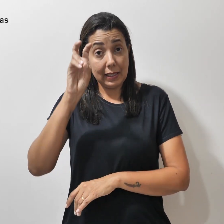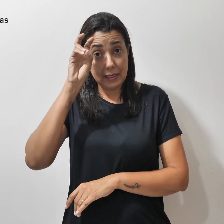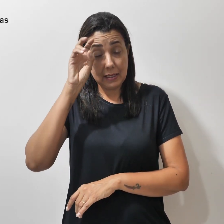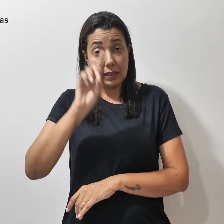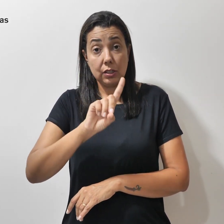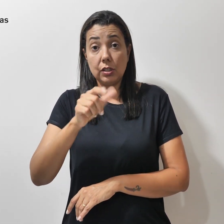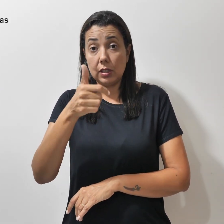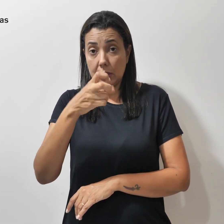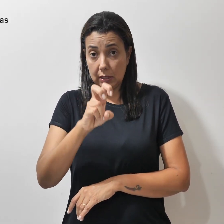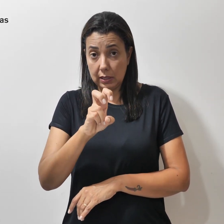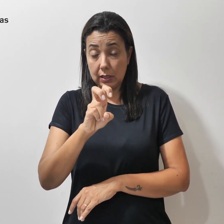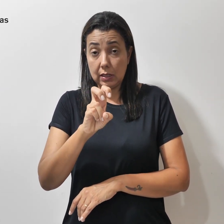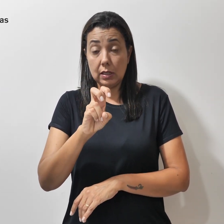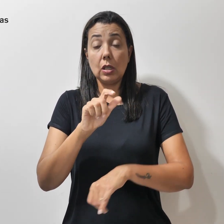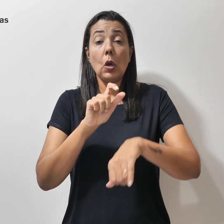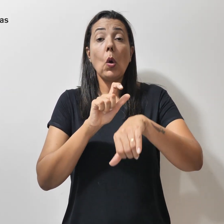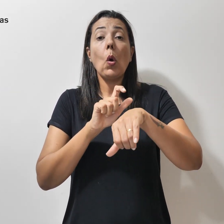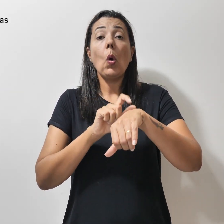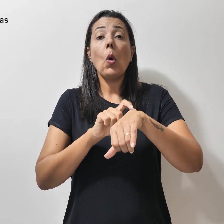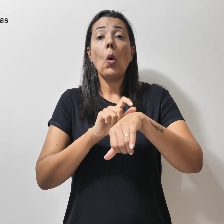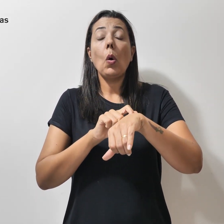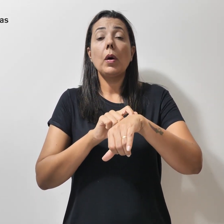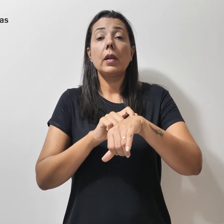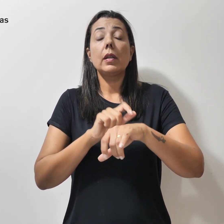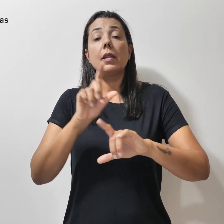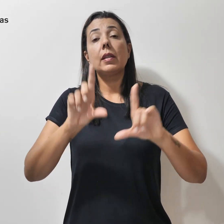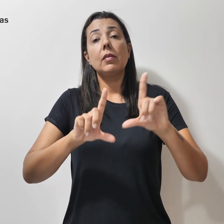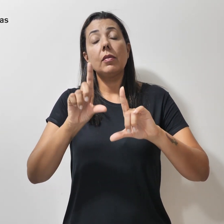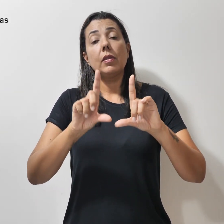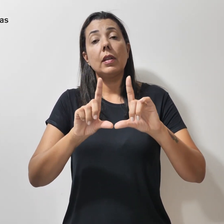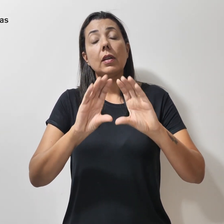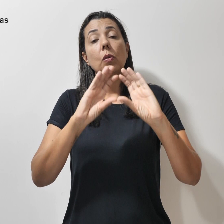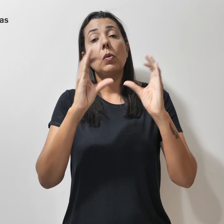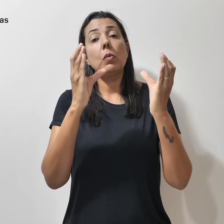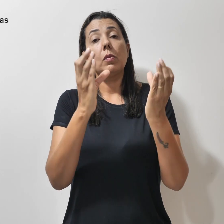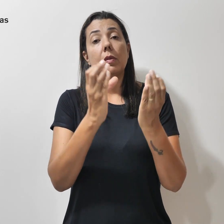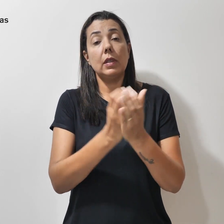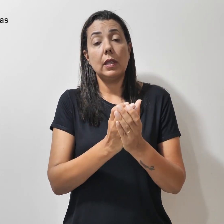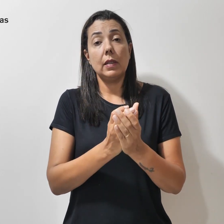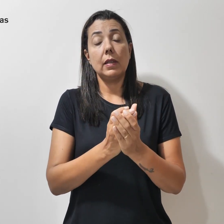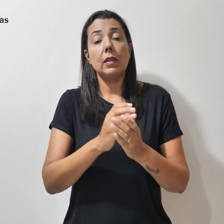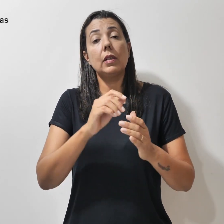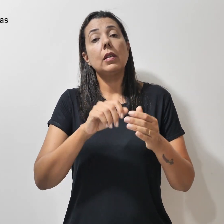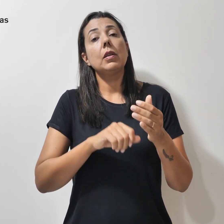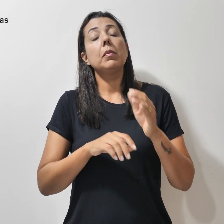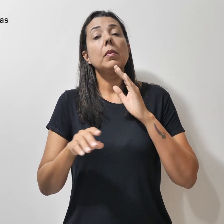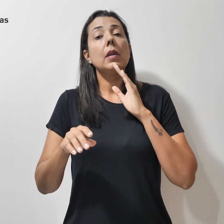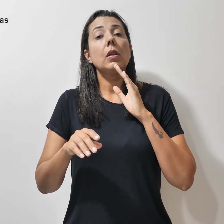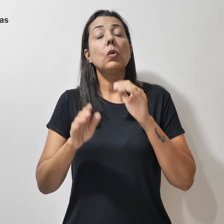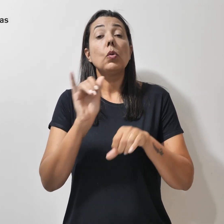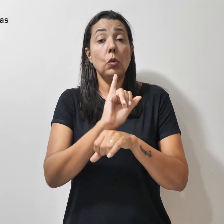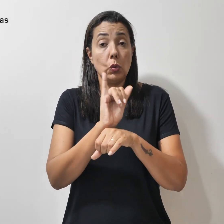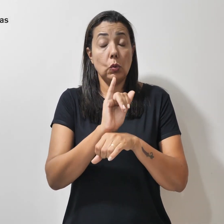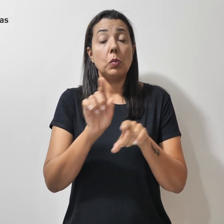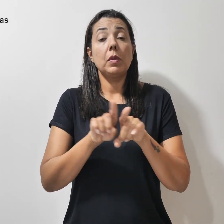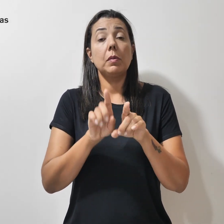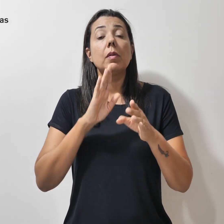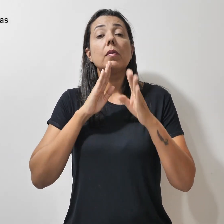15, e será transmitido pela TV comunitária, pelo YouTube e pelo Facebook do